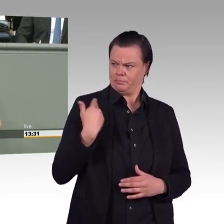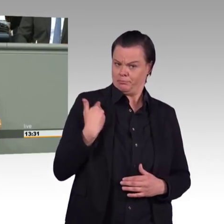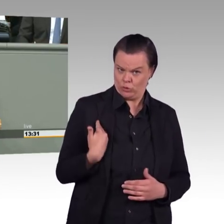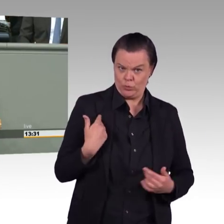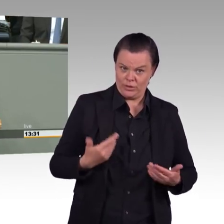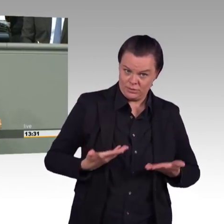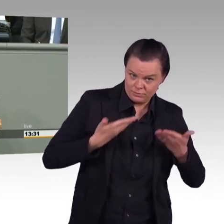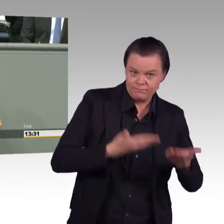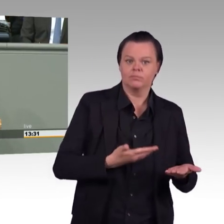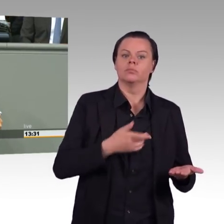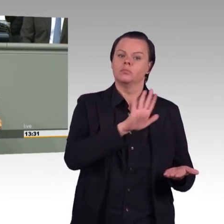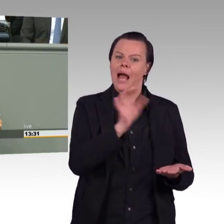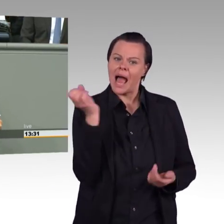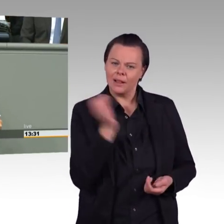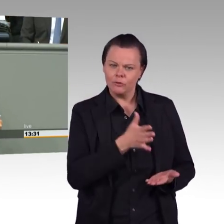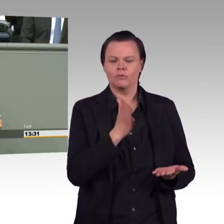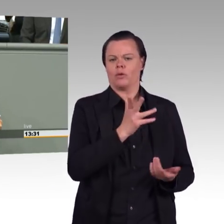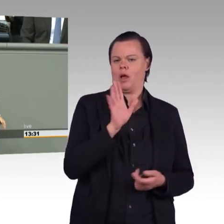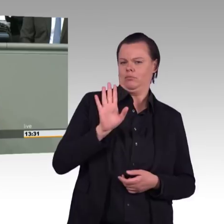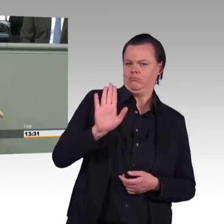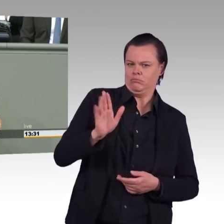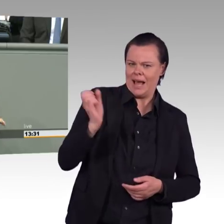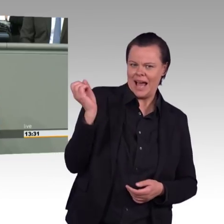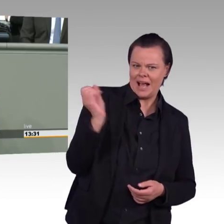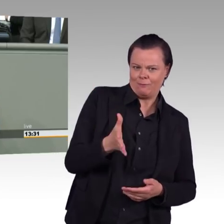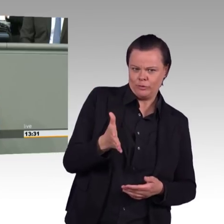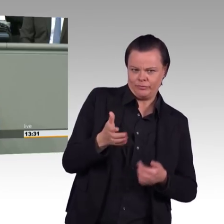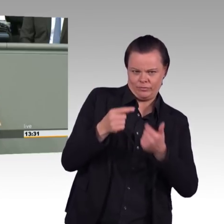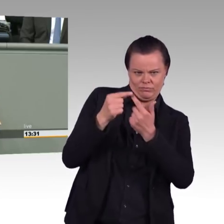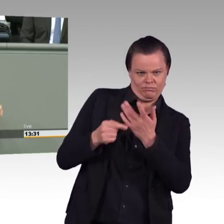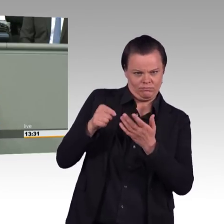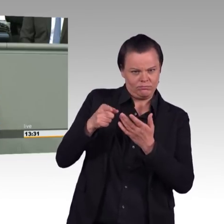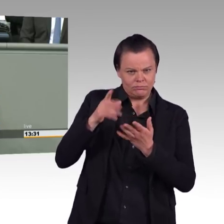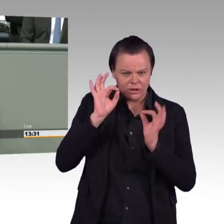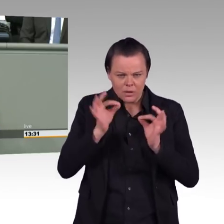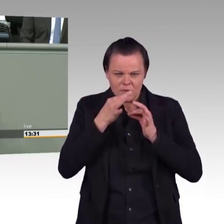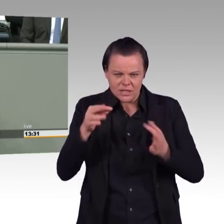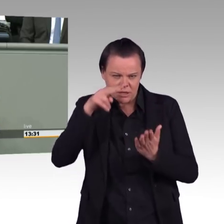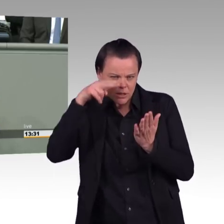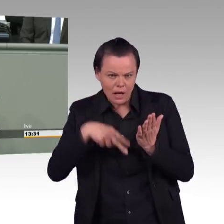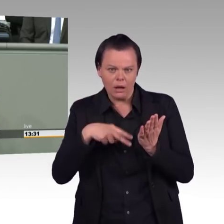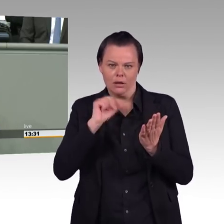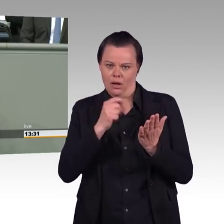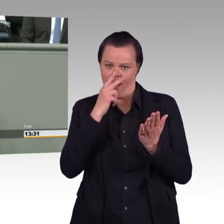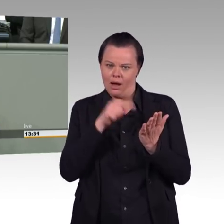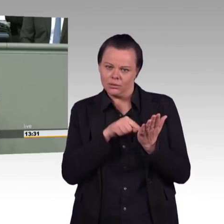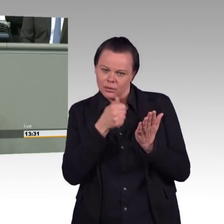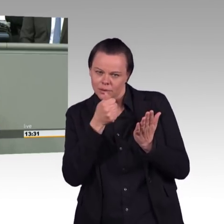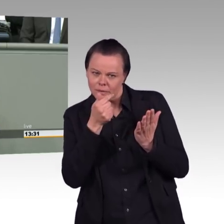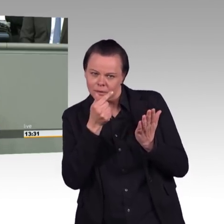Beteiligten in dieser Situation ist es wichtig zu wissen, wo es hingeht. Das ist richtig. Aber jetzt kommt das große Aber. Es haben ja